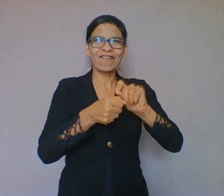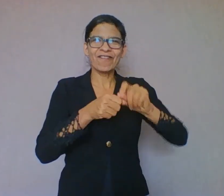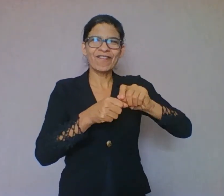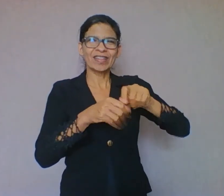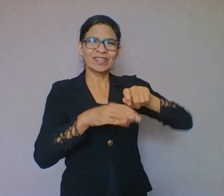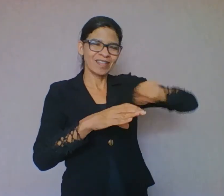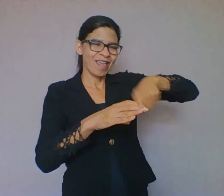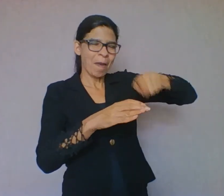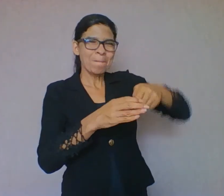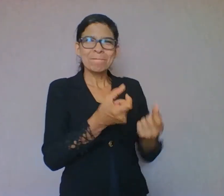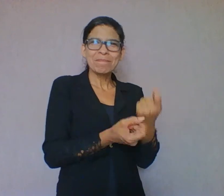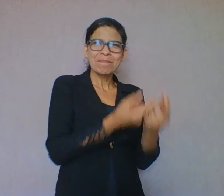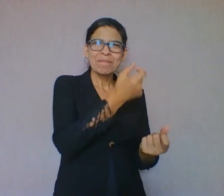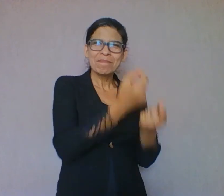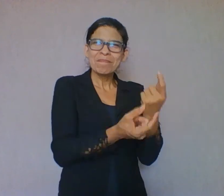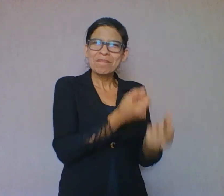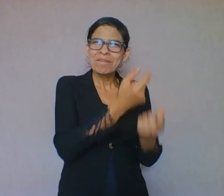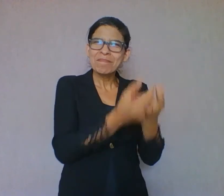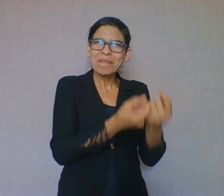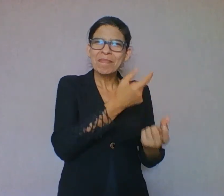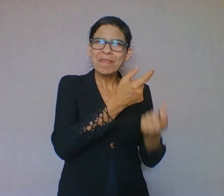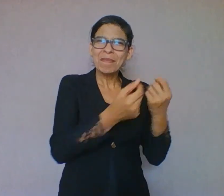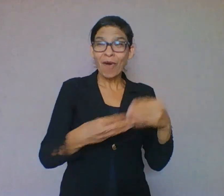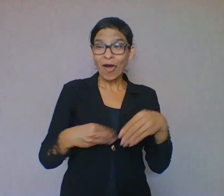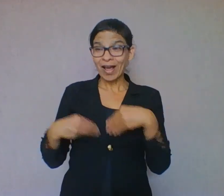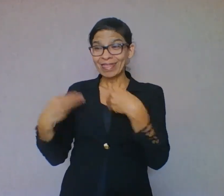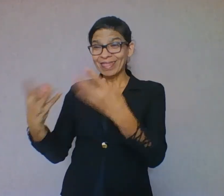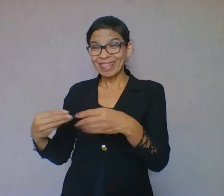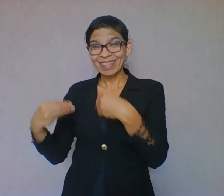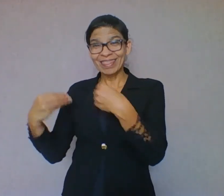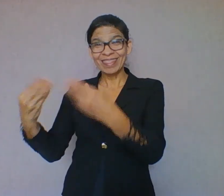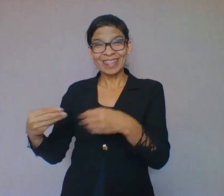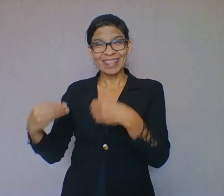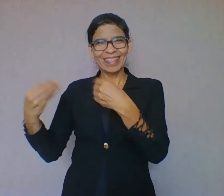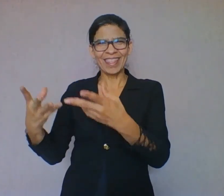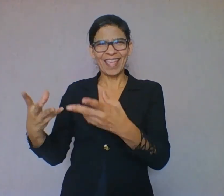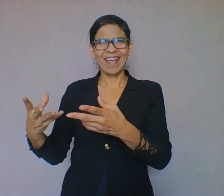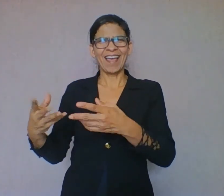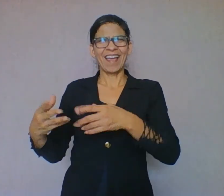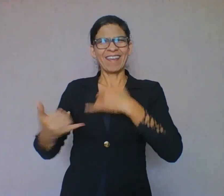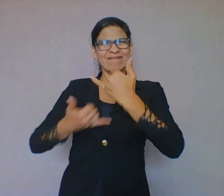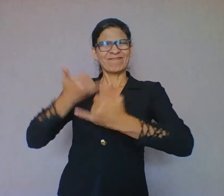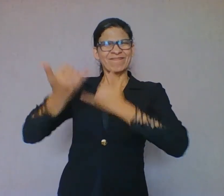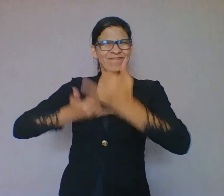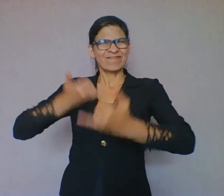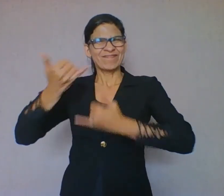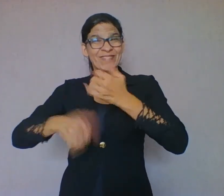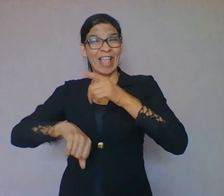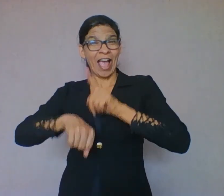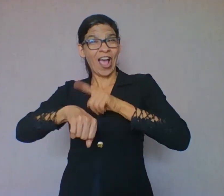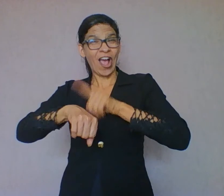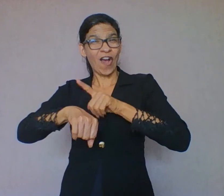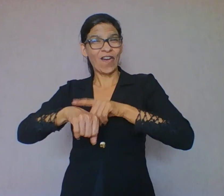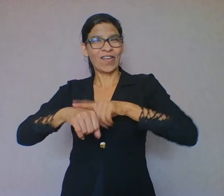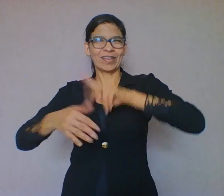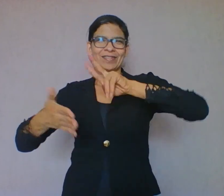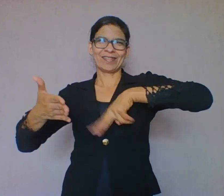leitura. Não existe momento de assistir filme? Faça o momento da leitura. Aqui com o direito da pipoca, né?